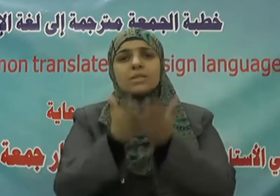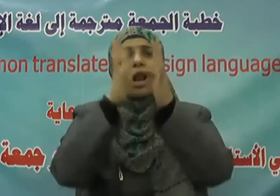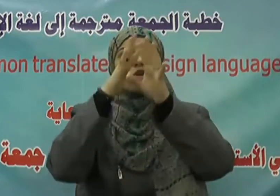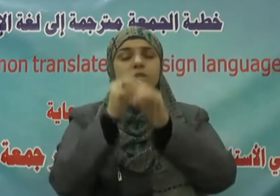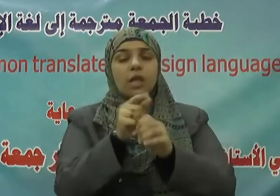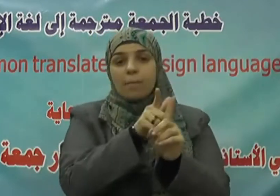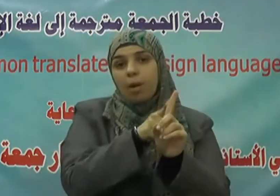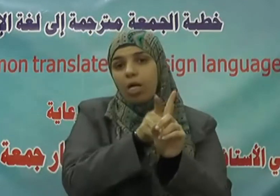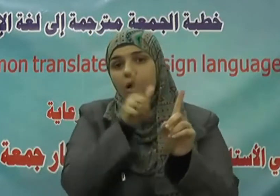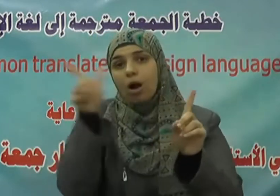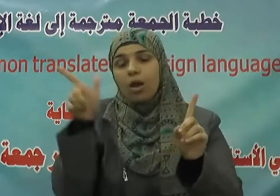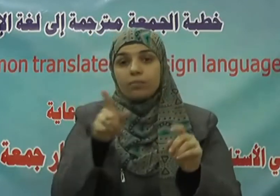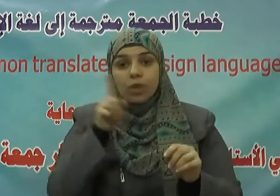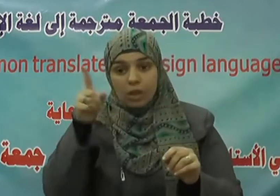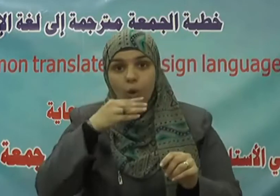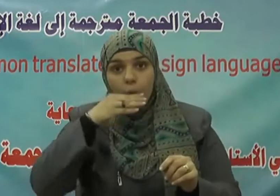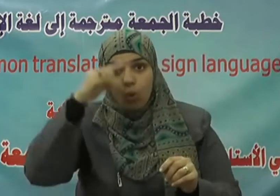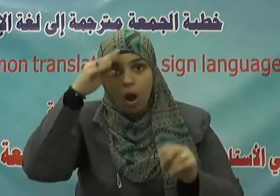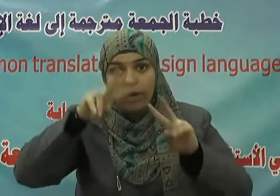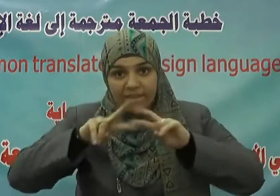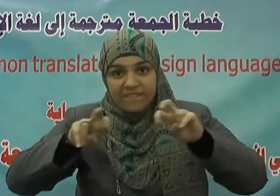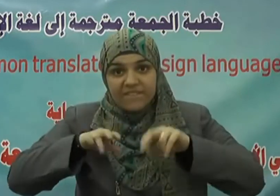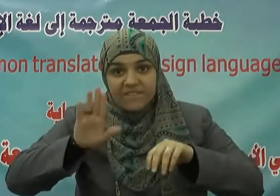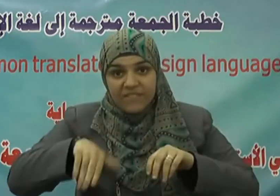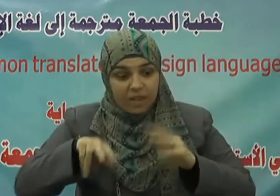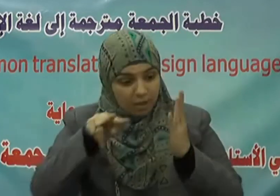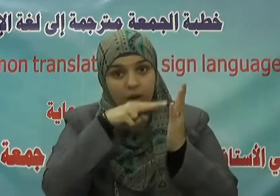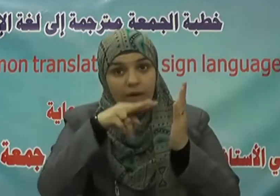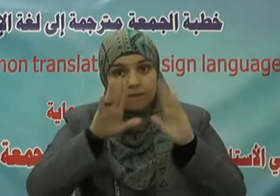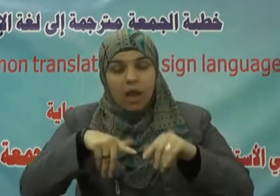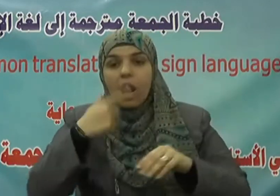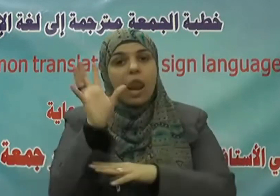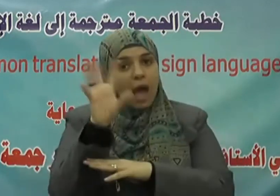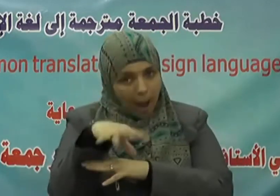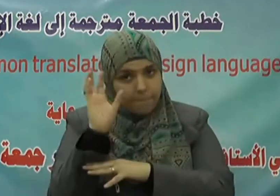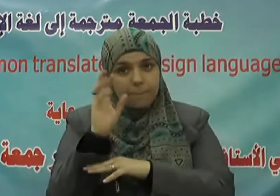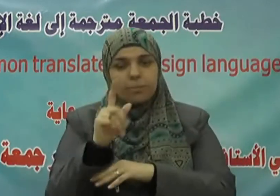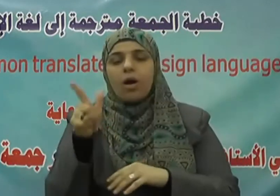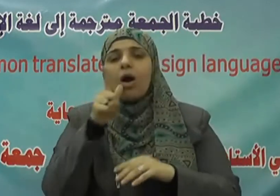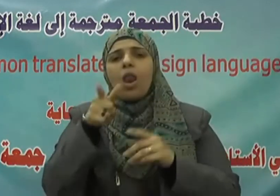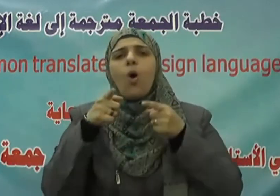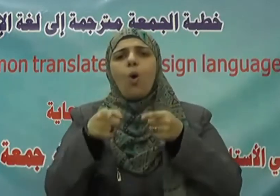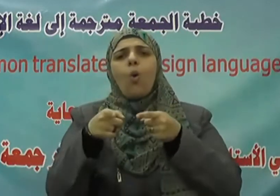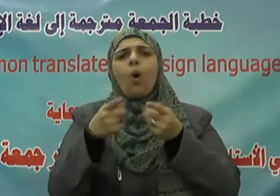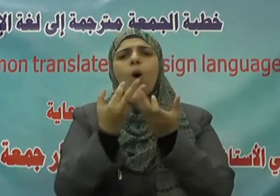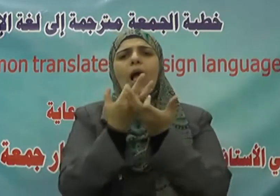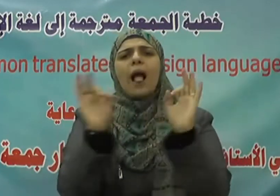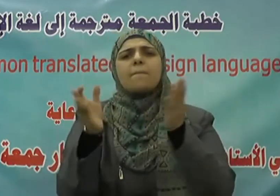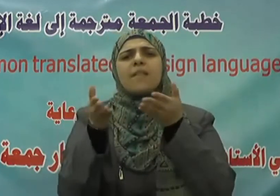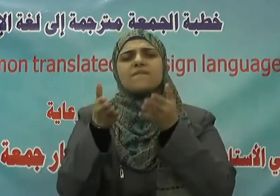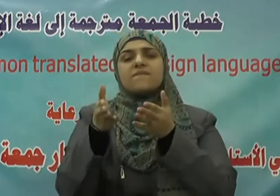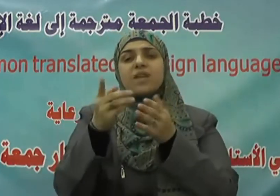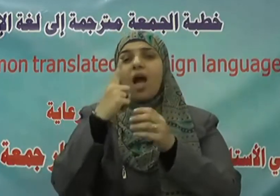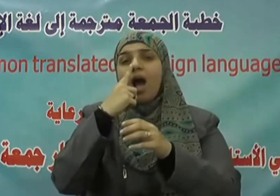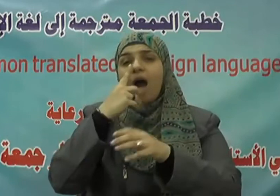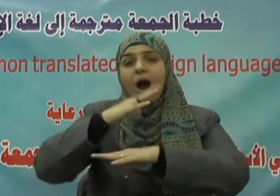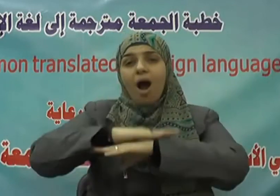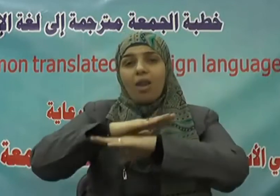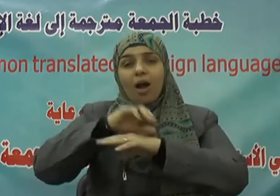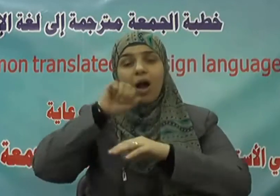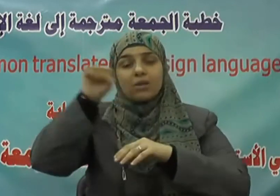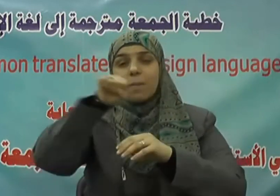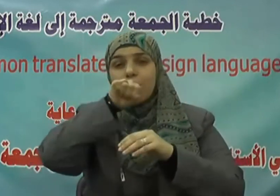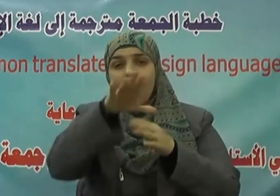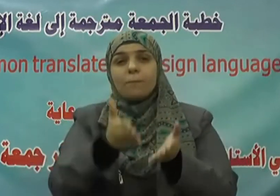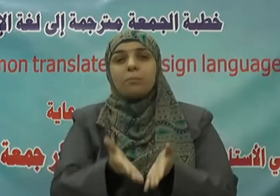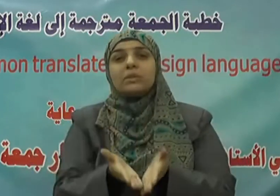أتقرأ القرآن قلت نعم فقالت إن خلق رسول الله صلى الله عليه